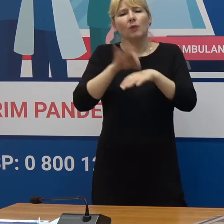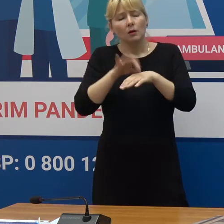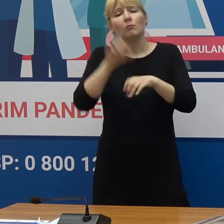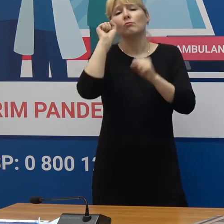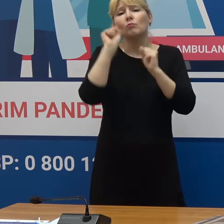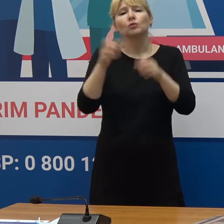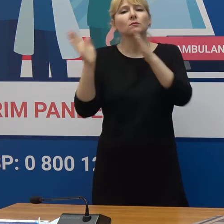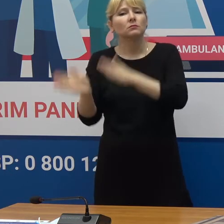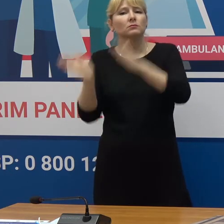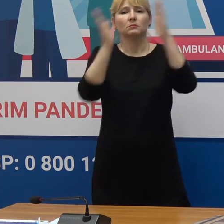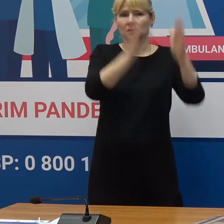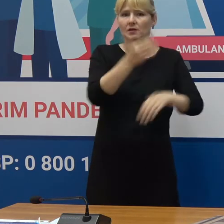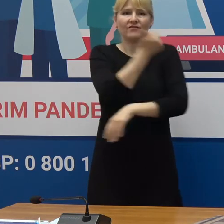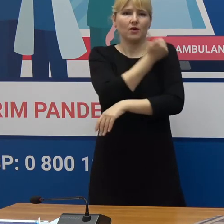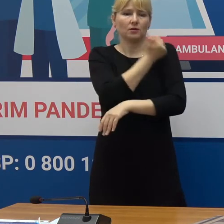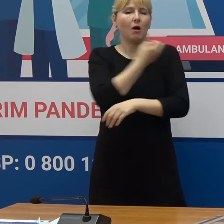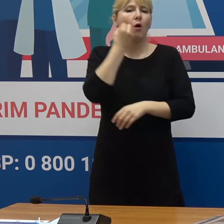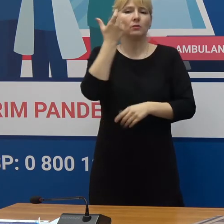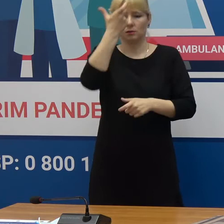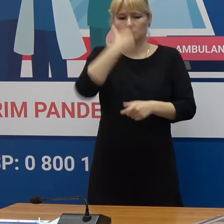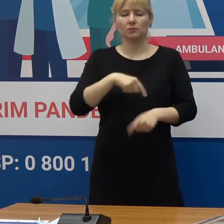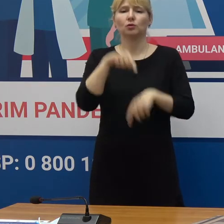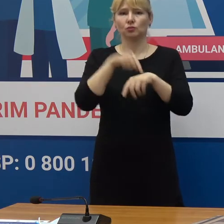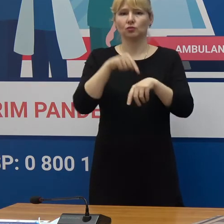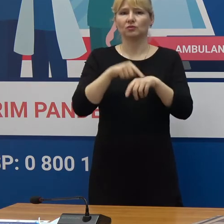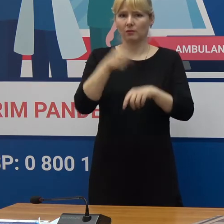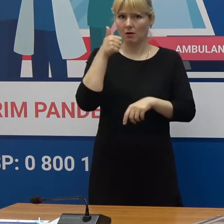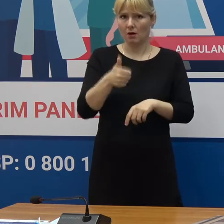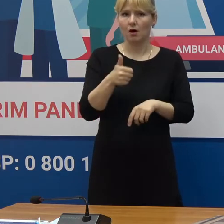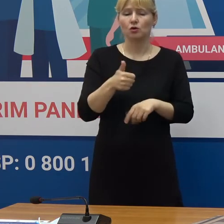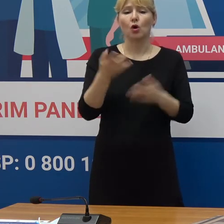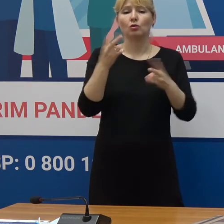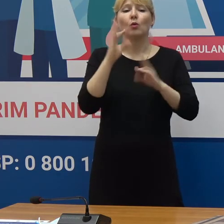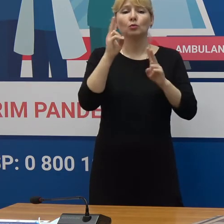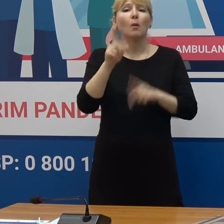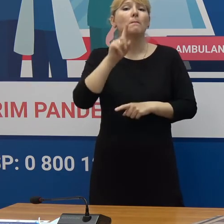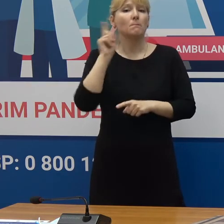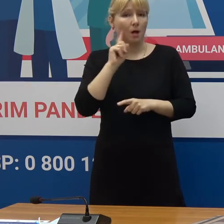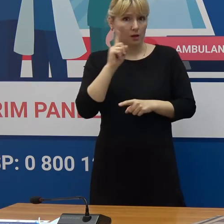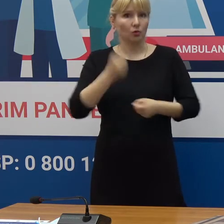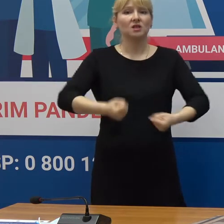amânată până la stabilizare Dar dumneavoastră sunteți eligibili pentru vaccinare